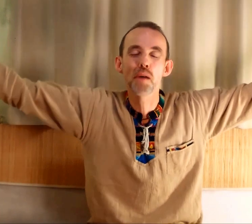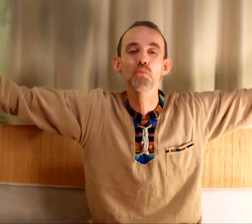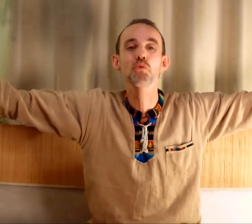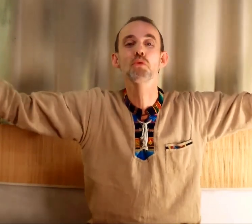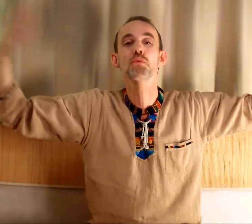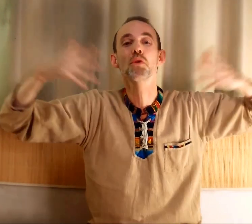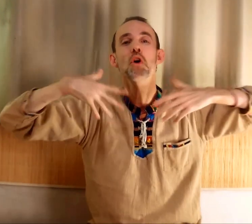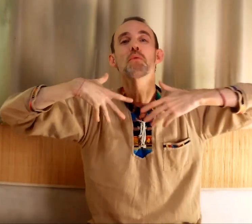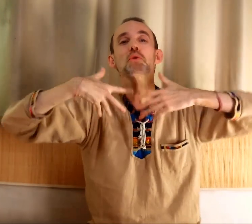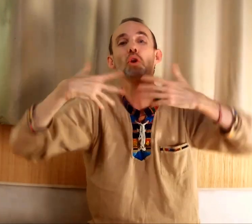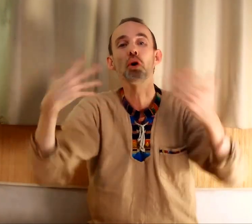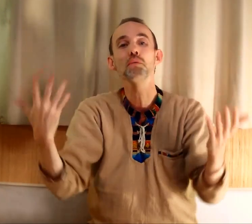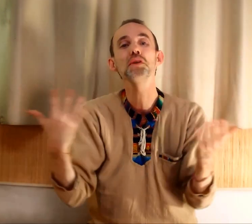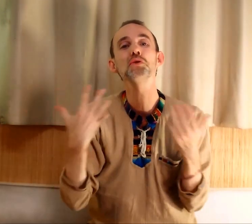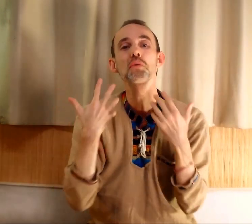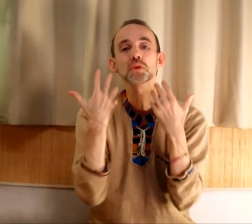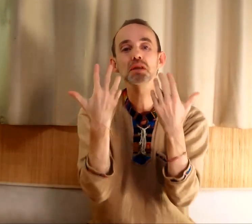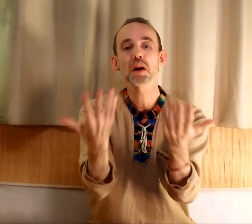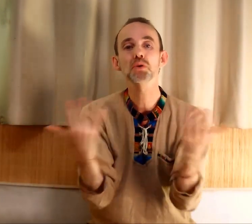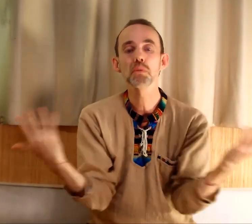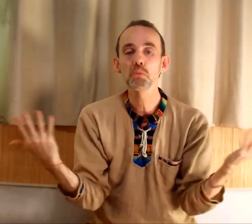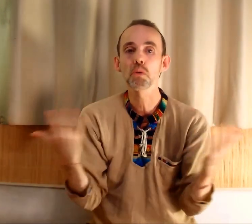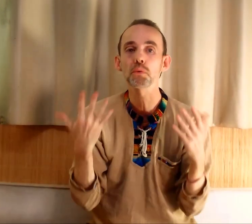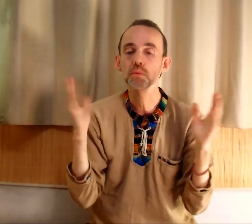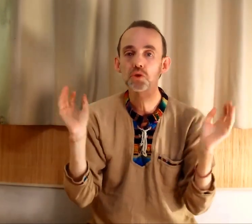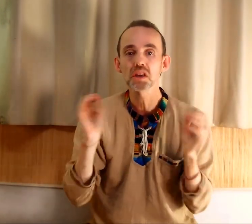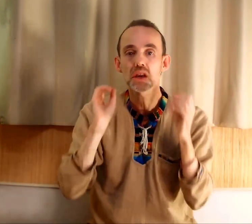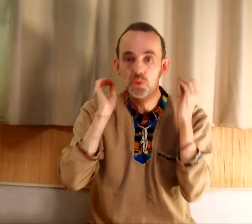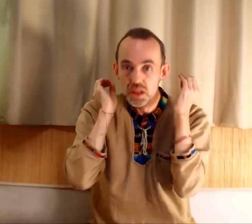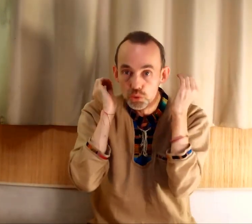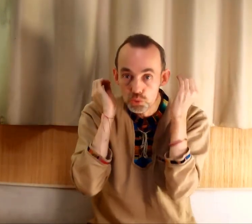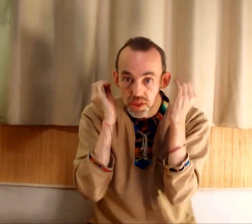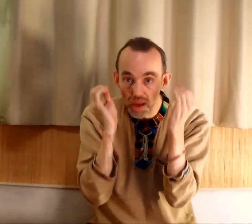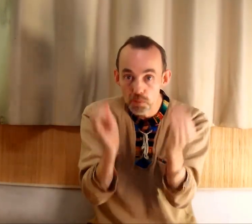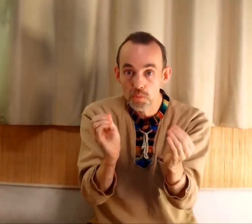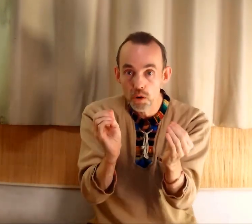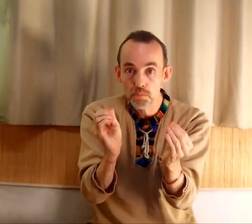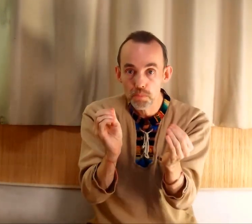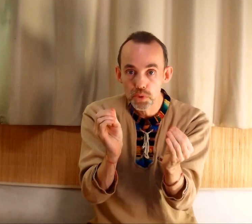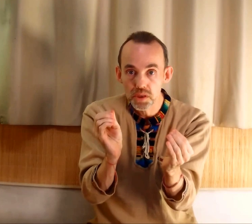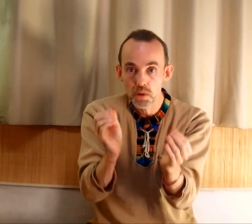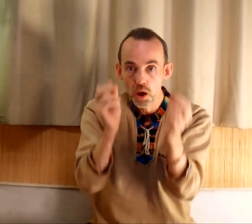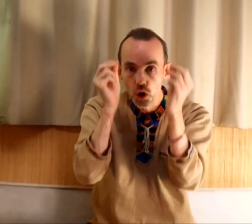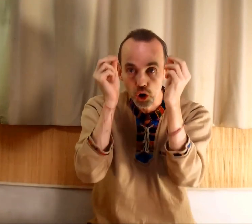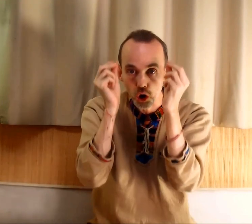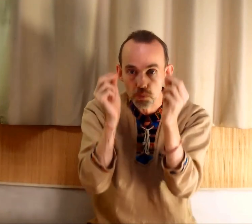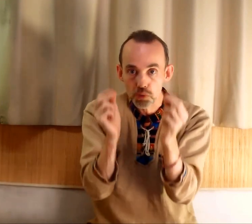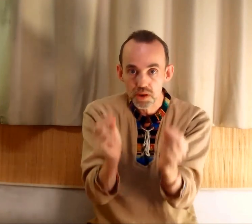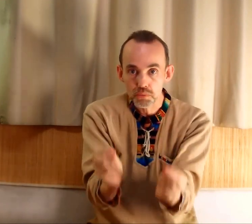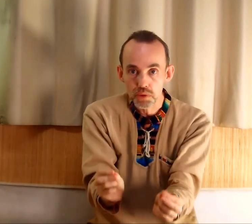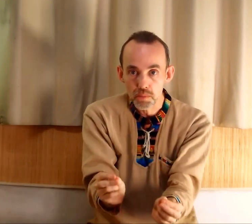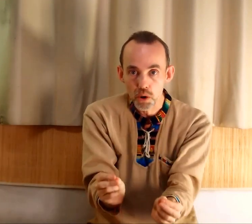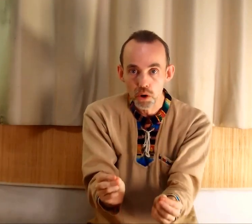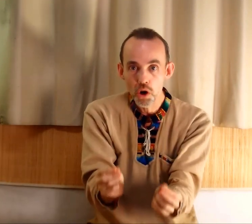l'amour, votre grande vision, vos aspirations les plus profondes vont jaillir. Ce n'est tout simplement pas possible. Reposez-vous d'abord.